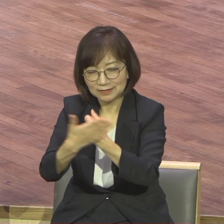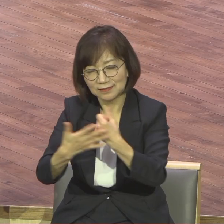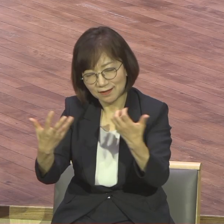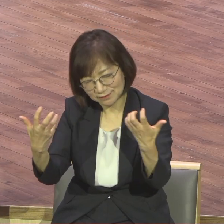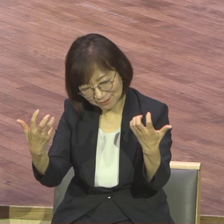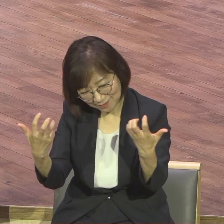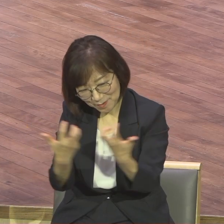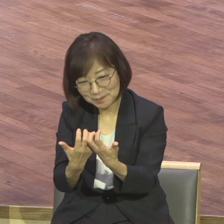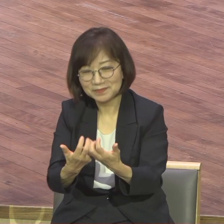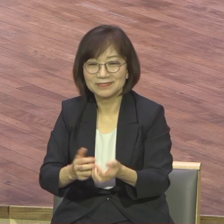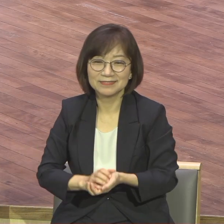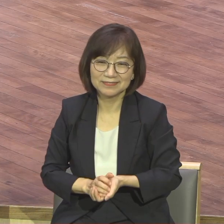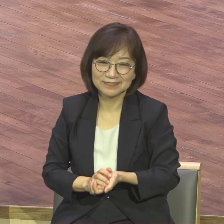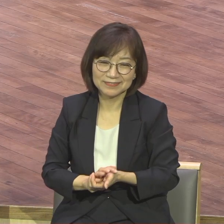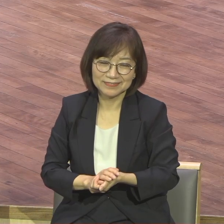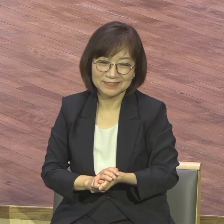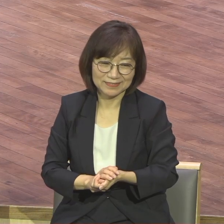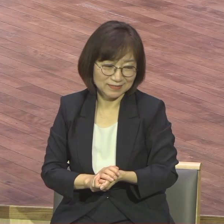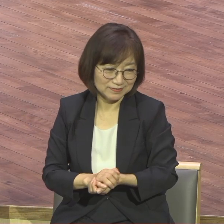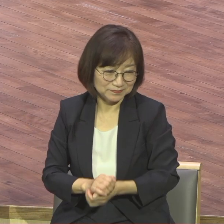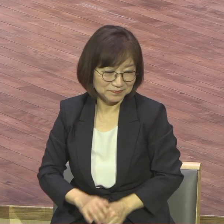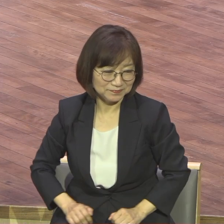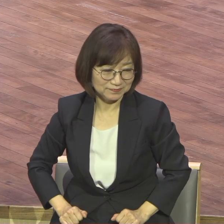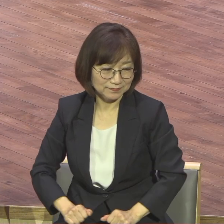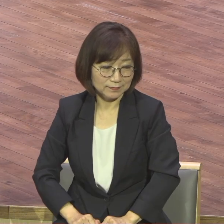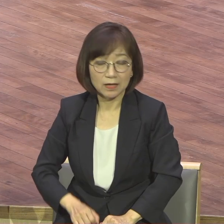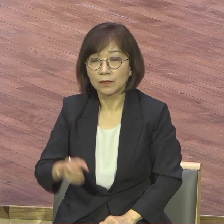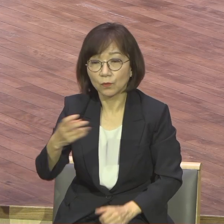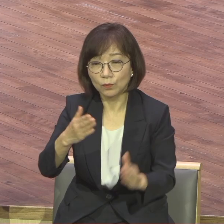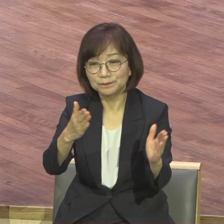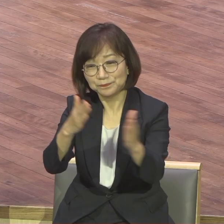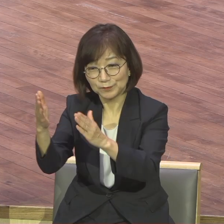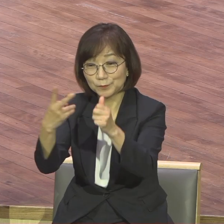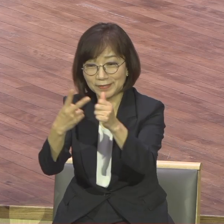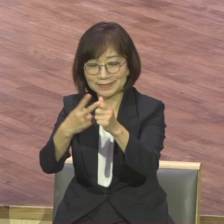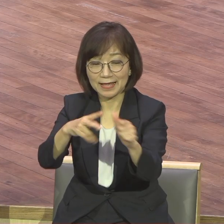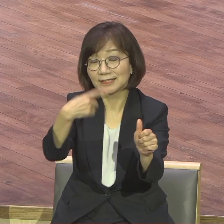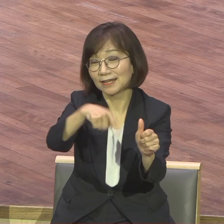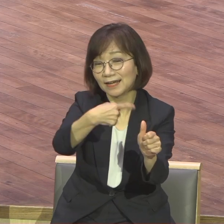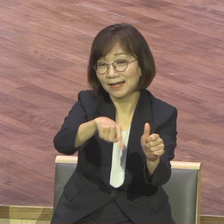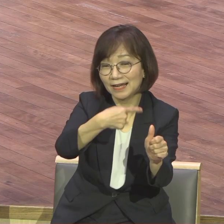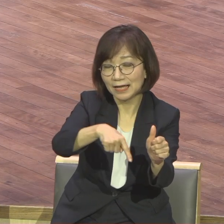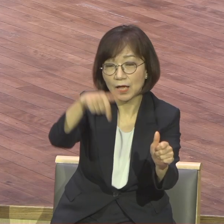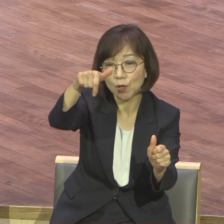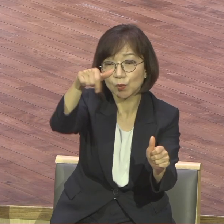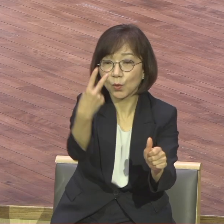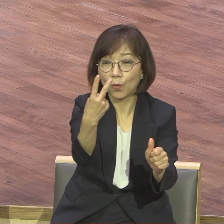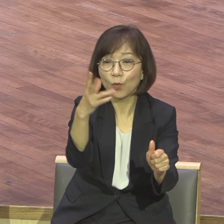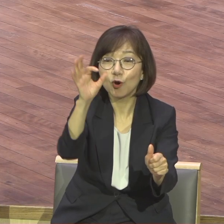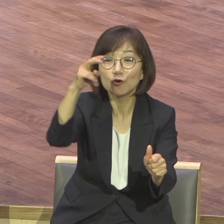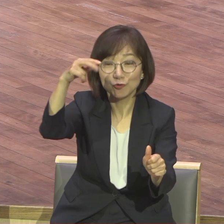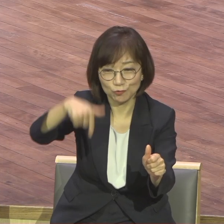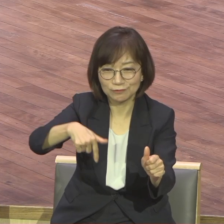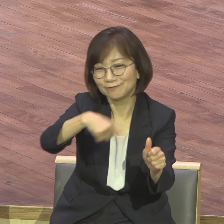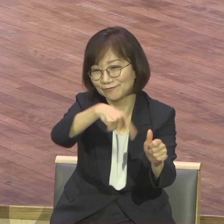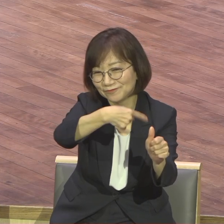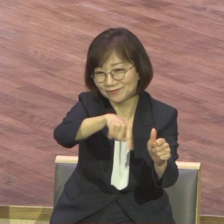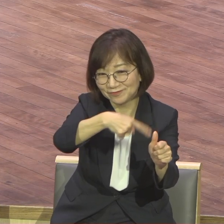믿습니다 사도 바울이 언급한 가르치는 이 교육의 은사를 말하는 것이고 위로하는 일은 상담